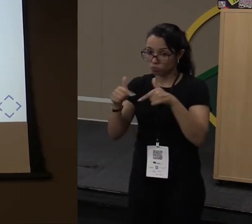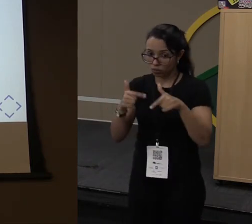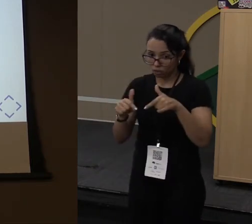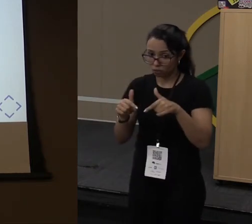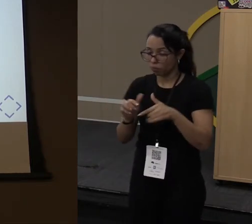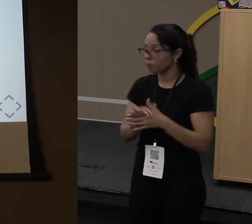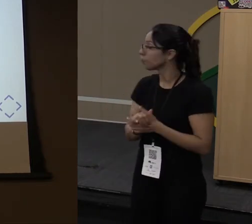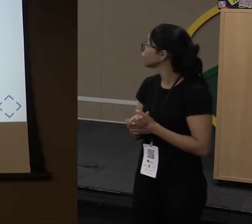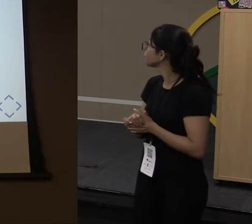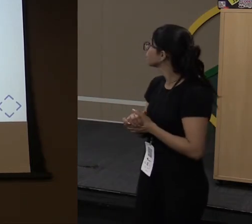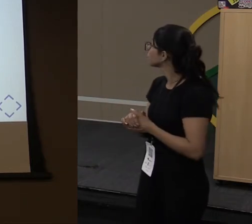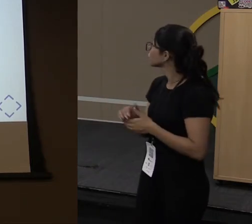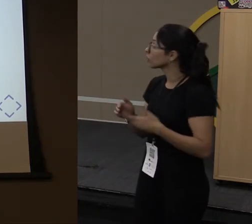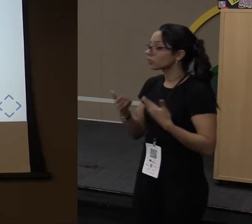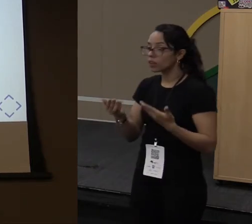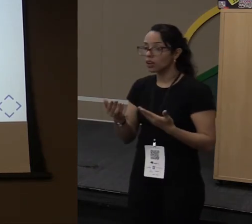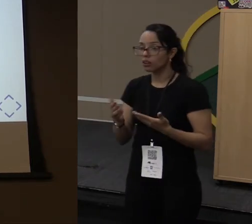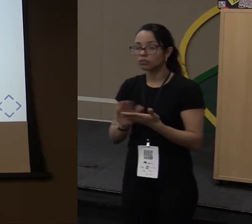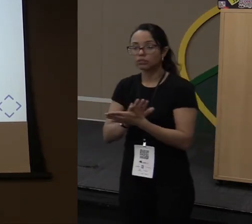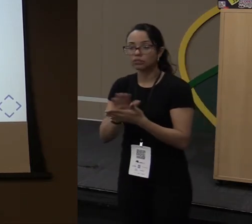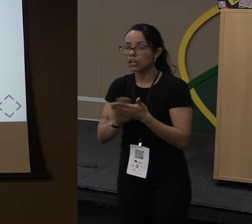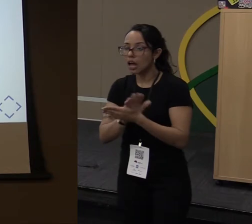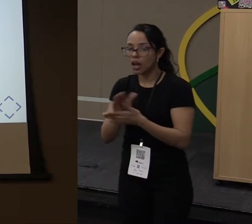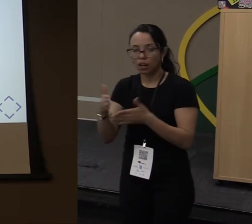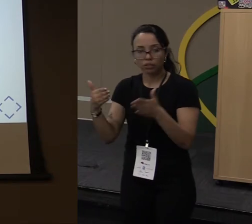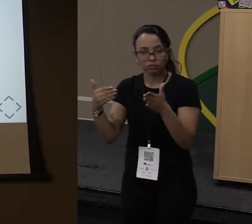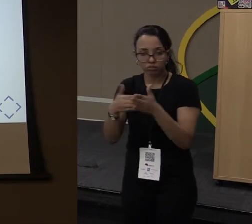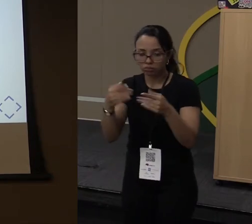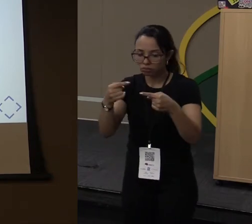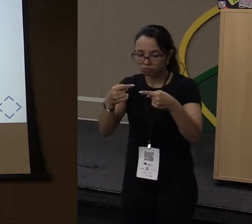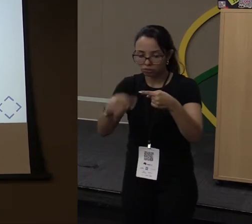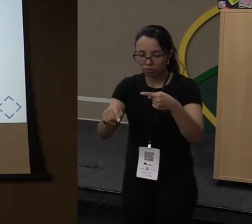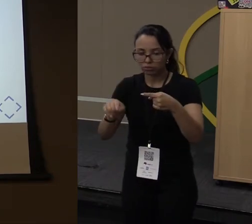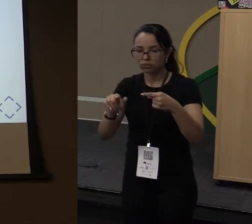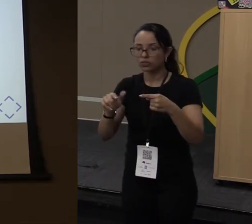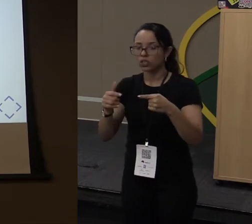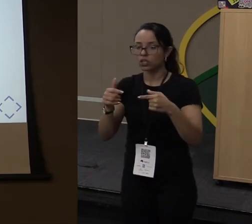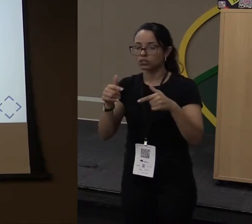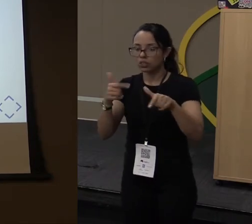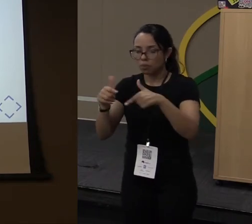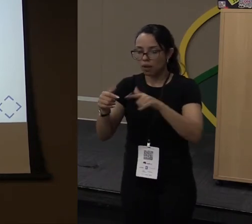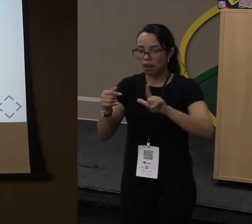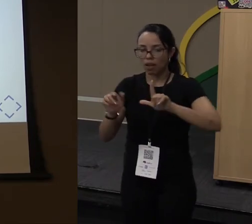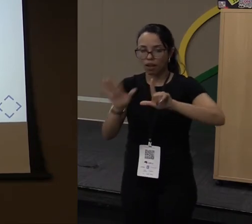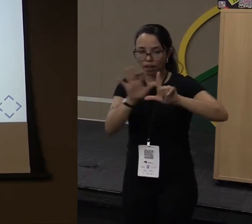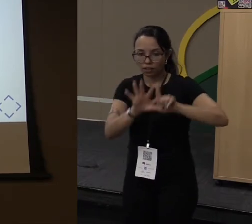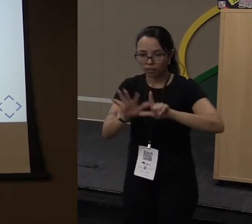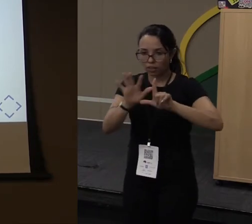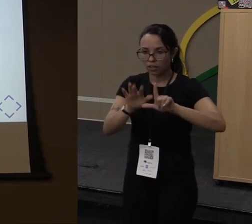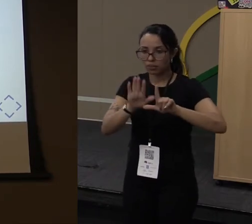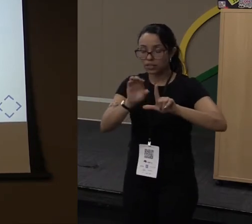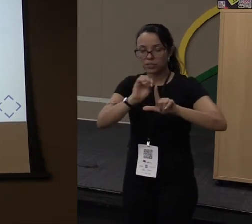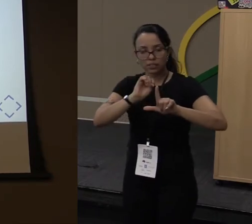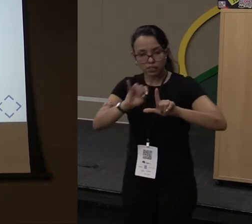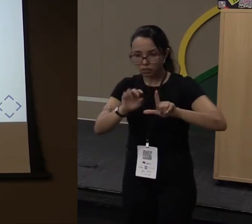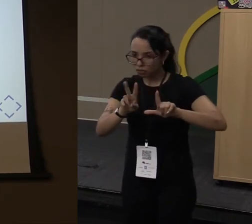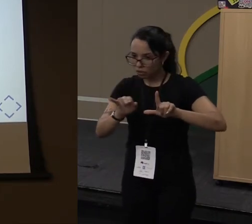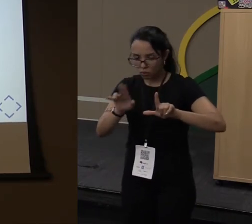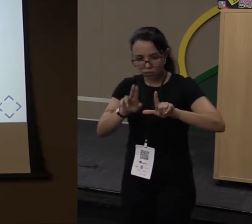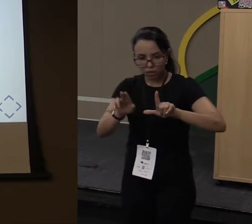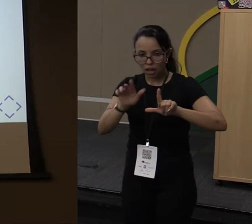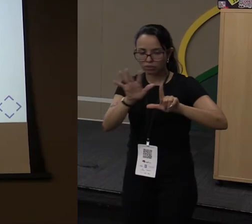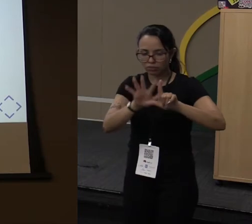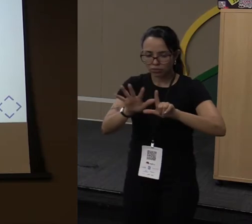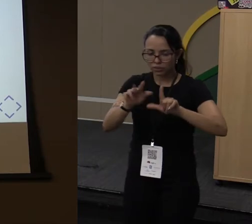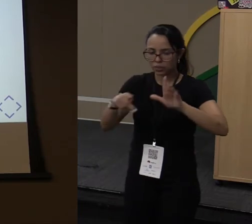Então, nada impede você de criar sua interface, mas se você não vai trabalhar com uma interface que seja de regra de negócio, se for uma interface que é para